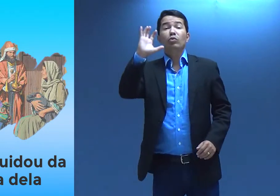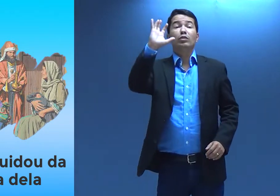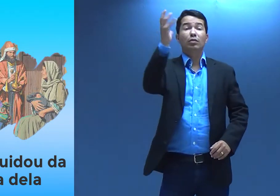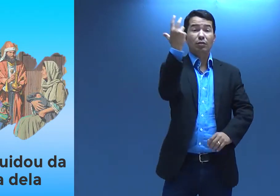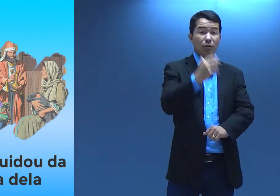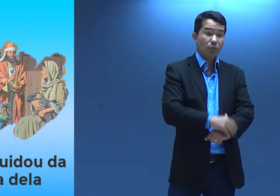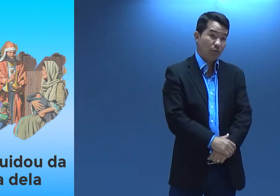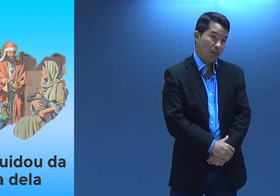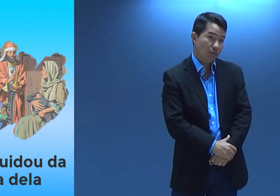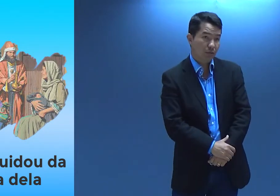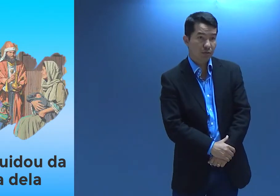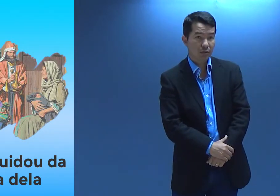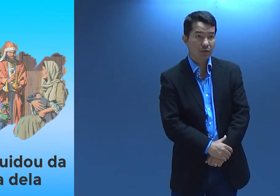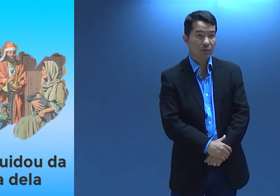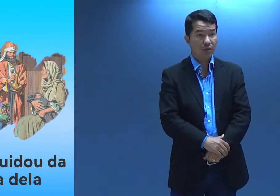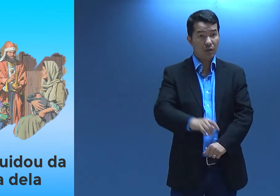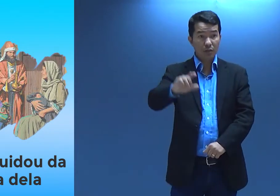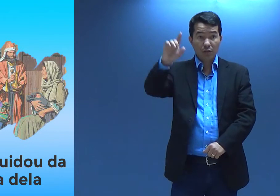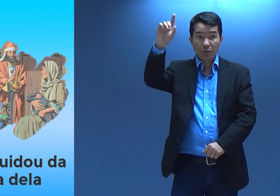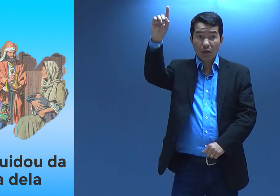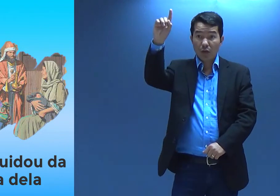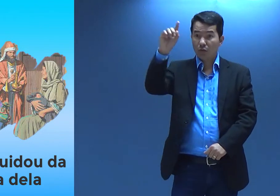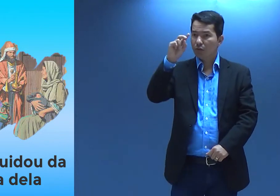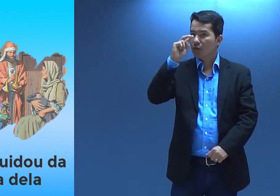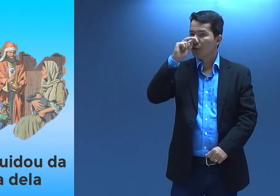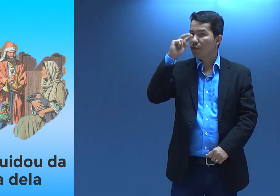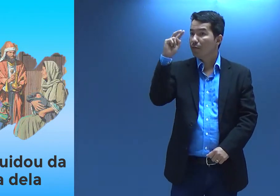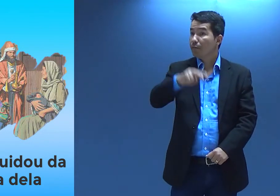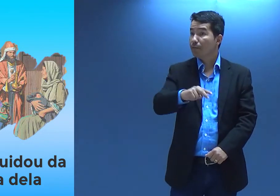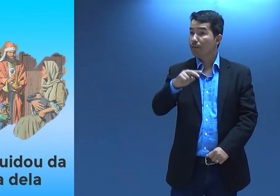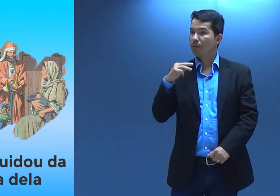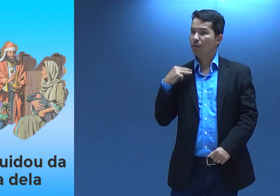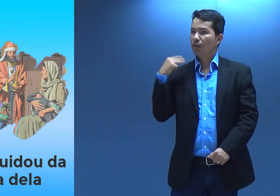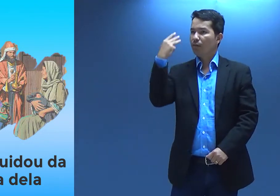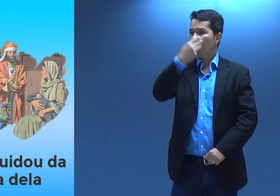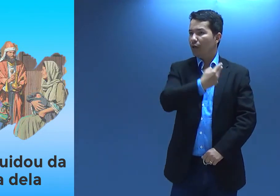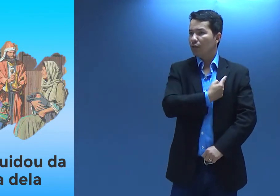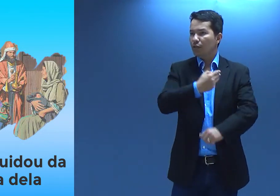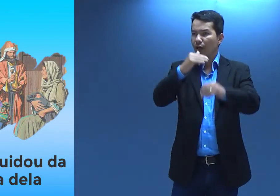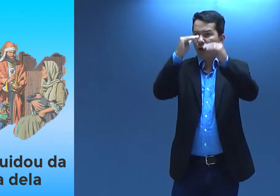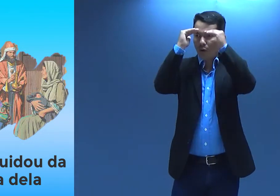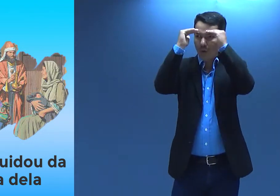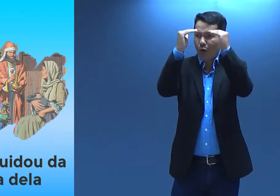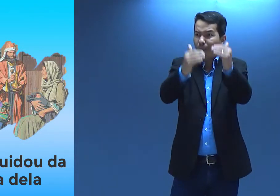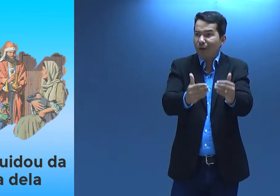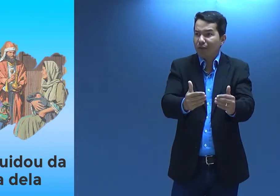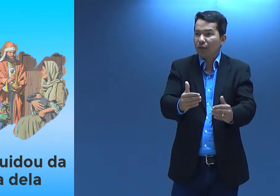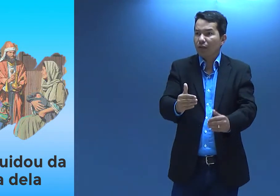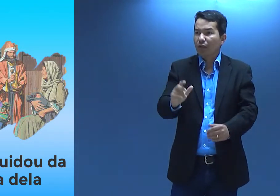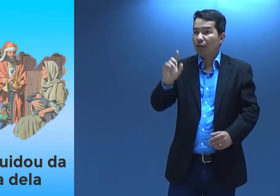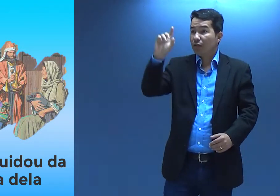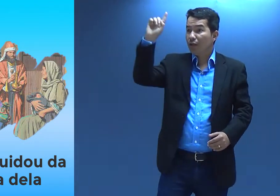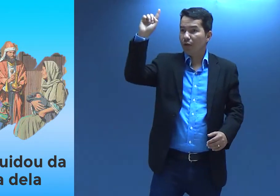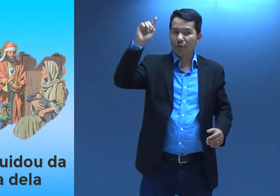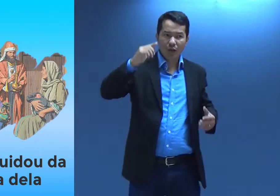E o que que aconteceu? Deus, Ele viu que a Maria obedeceu a Ele.